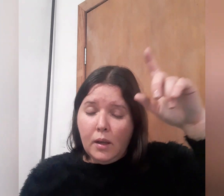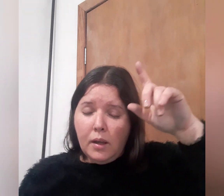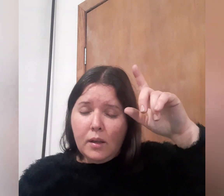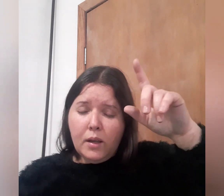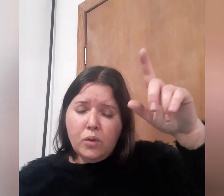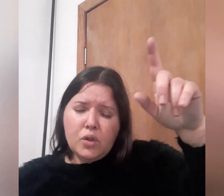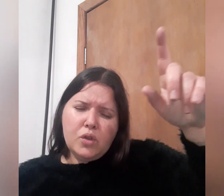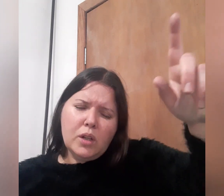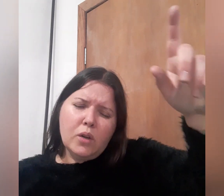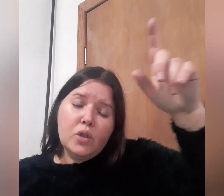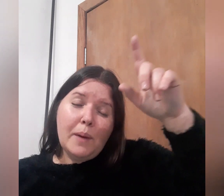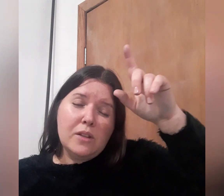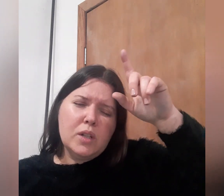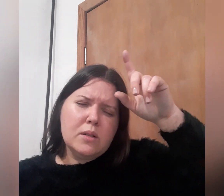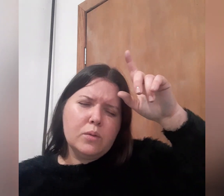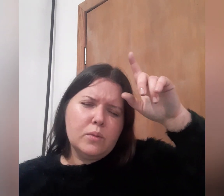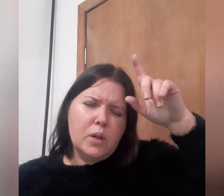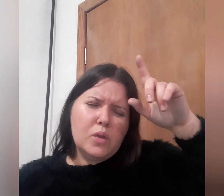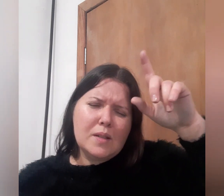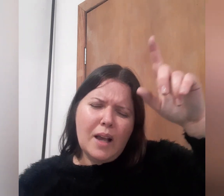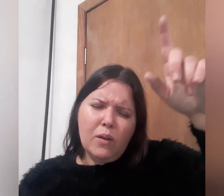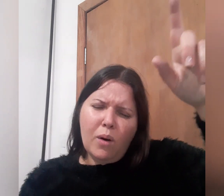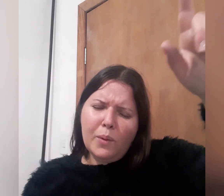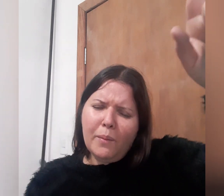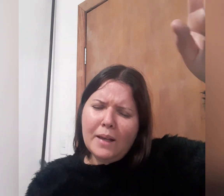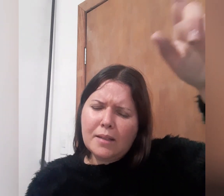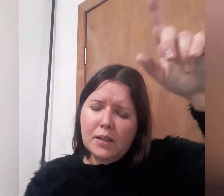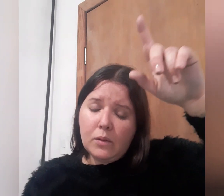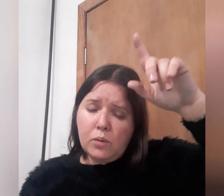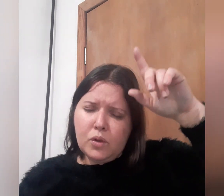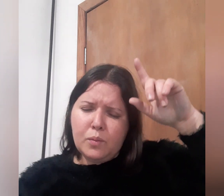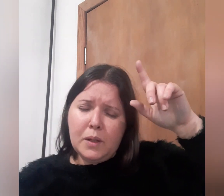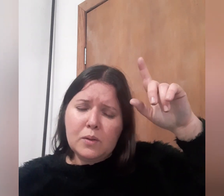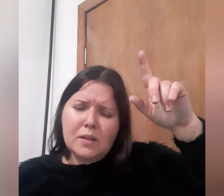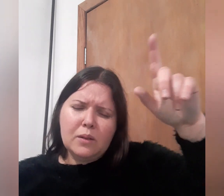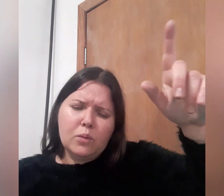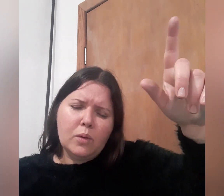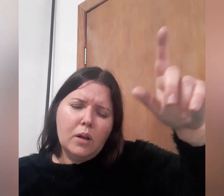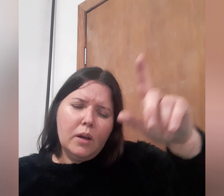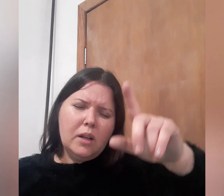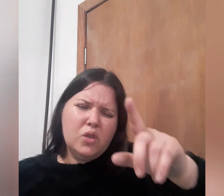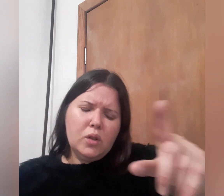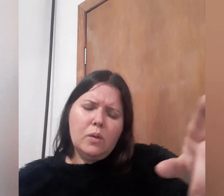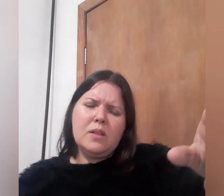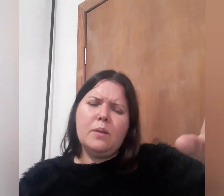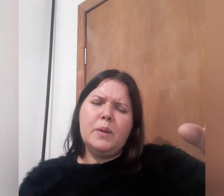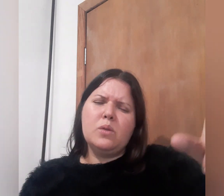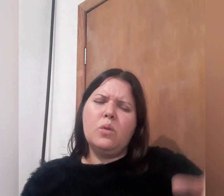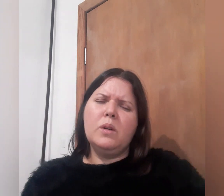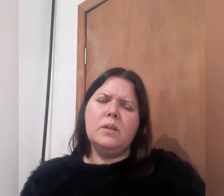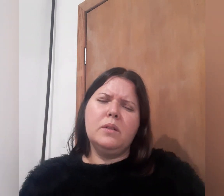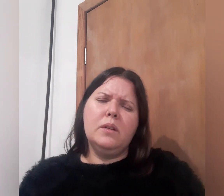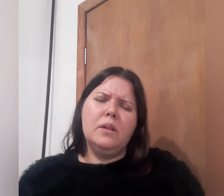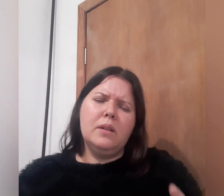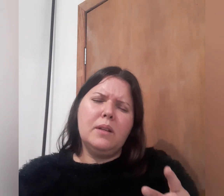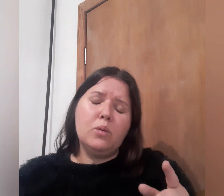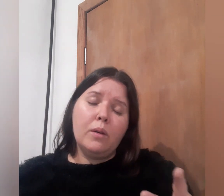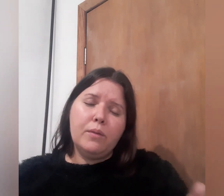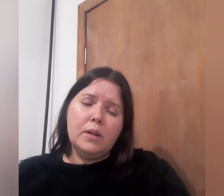E eu Te digo, eu Te batizo, eu Te selo com a promessa, com o Espírito Santo. E tiro esta pessoa da Tua vida,